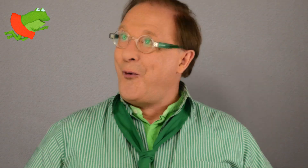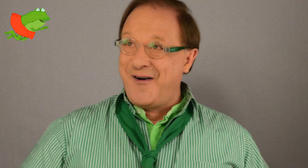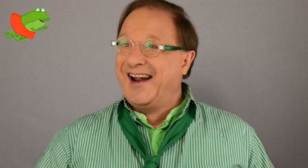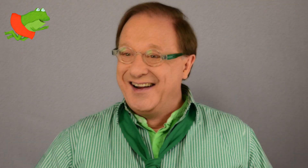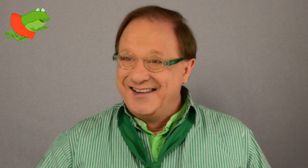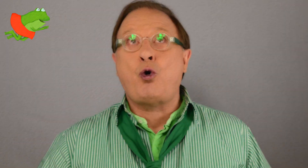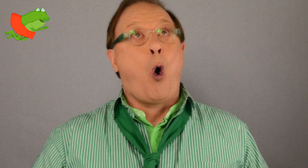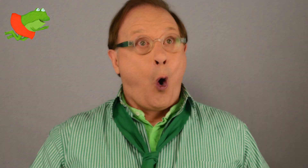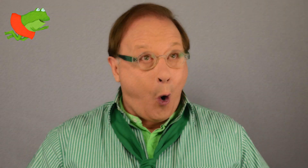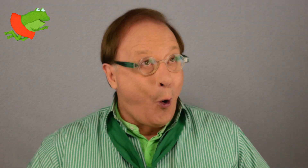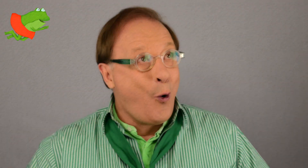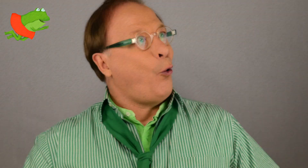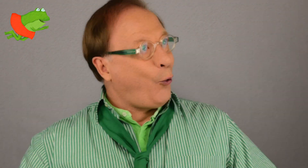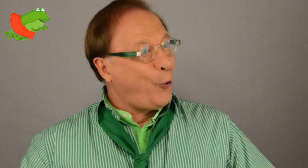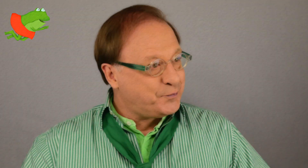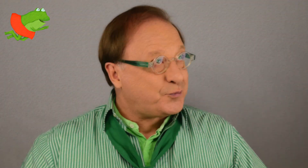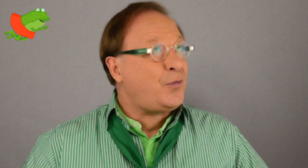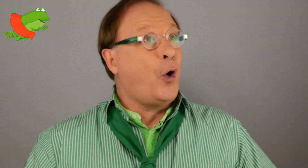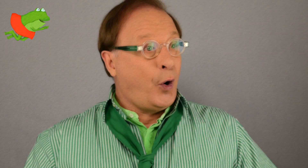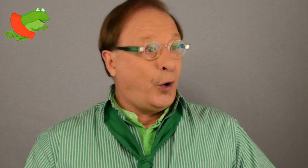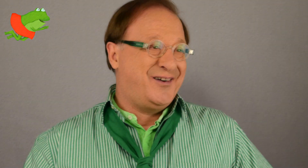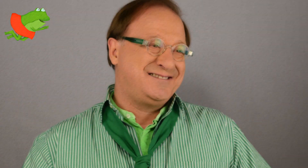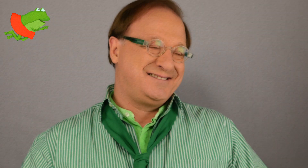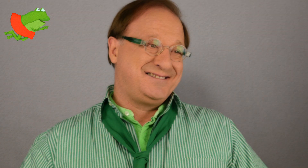Don Don Don Don Don